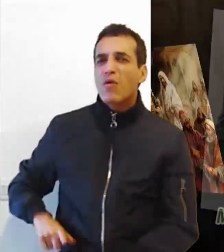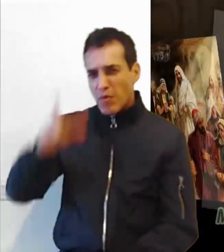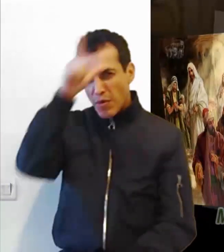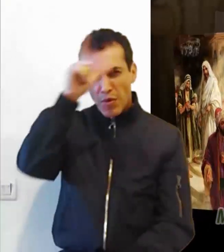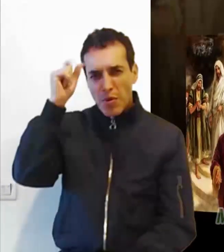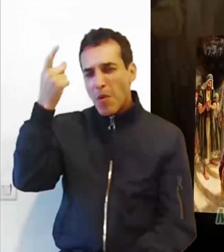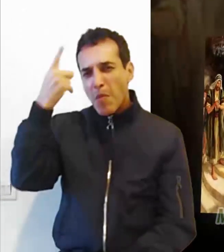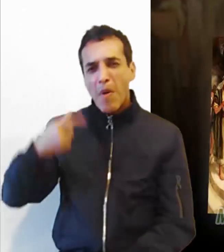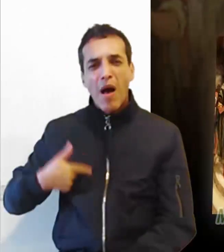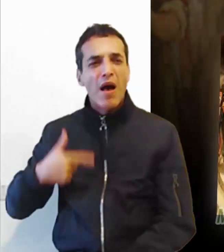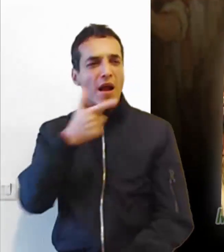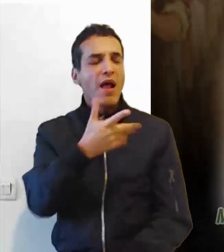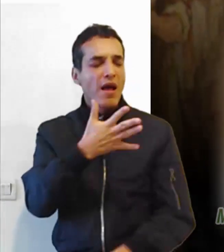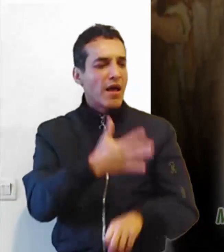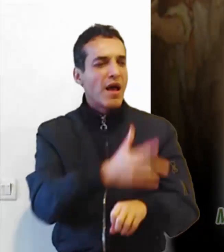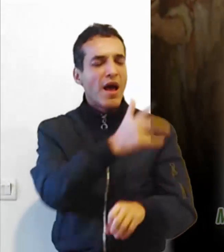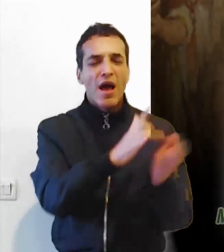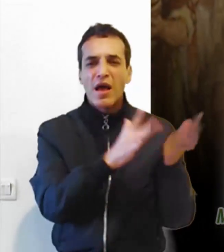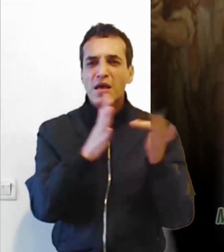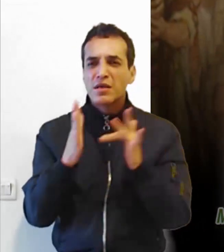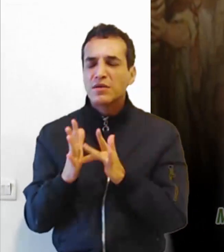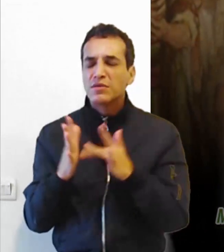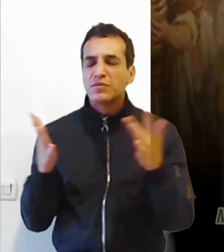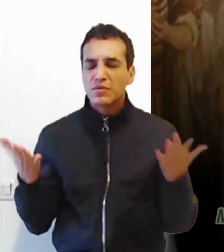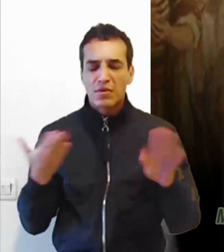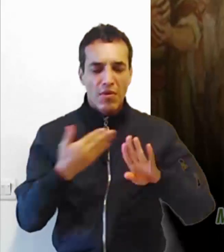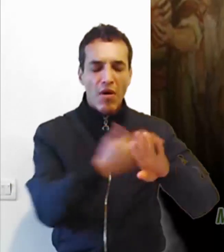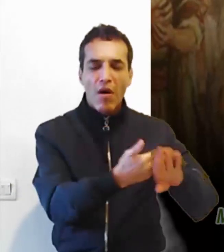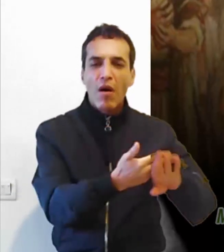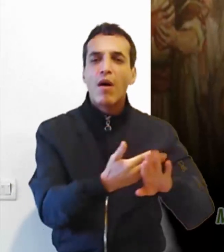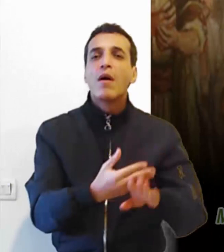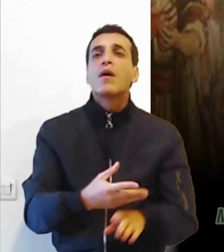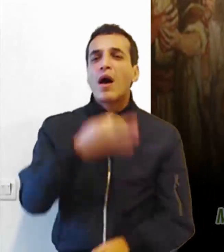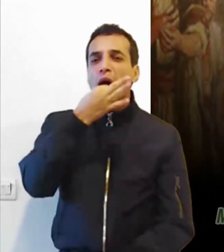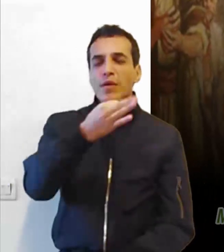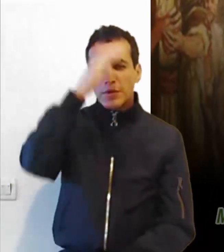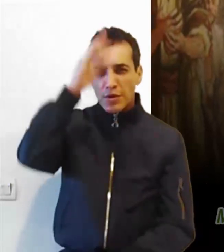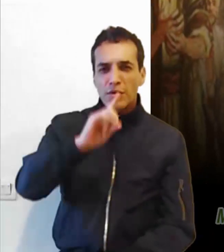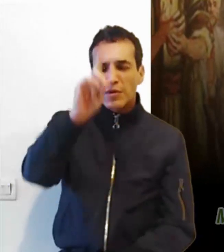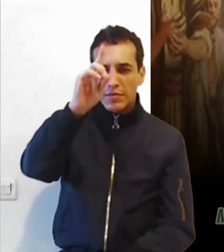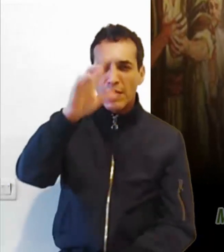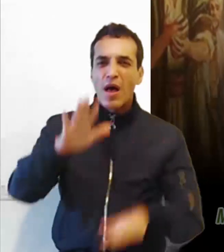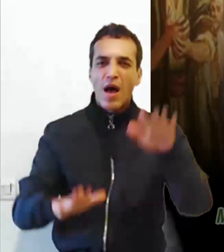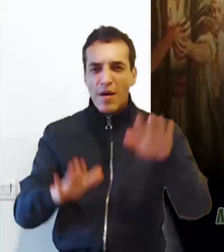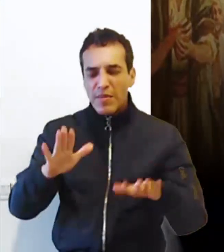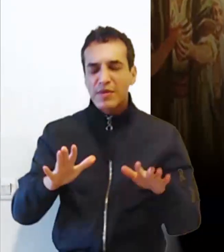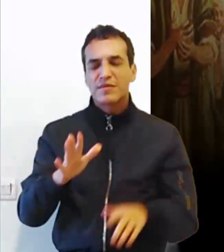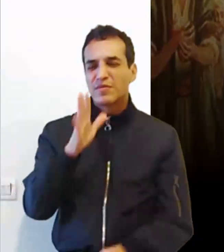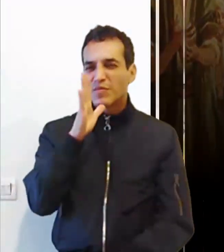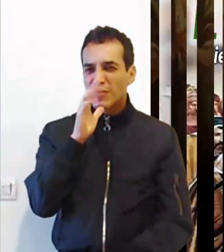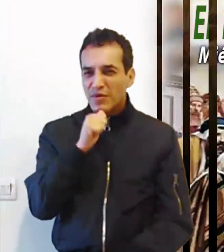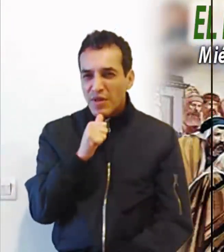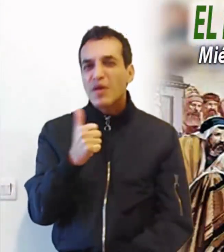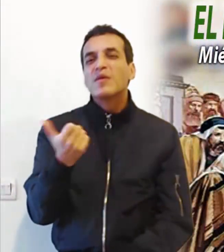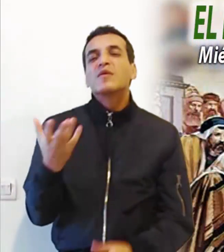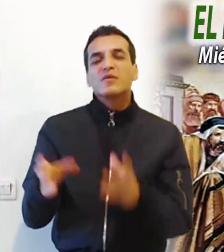para matar a Jesús. Palabra del Señor. Hay obstáculos en la vida que parecen insalvables.